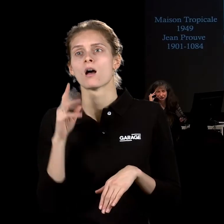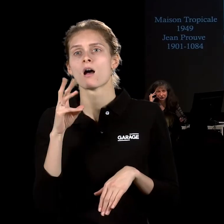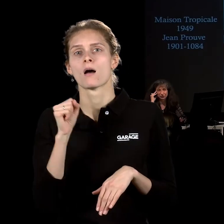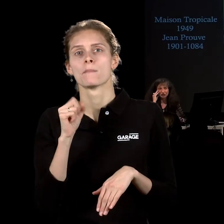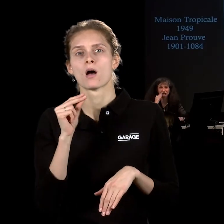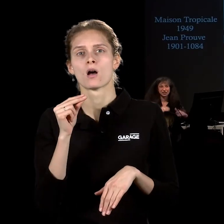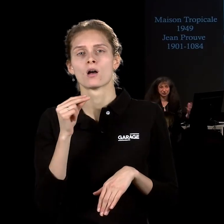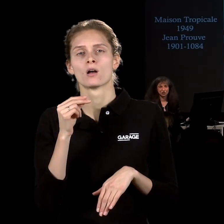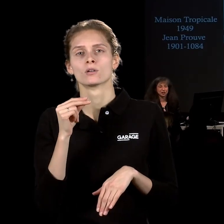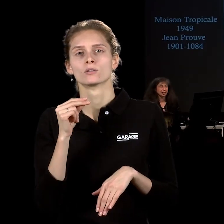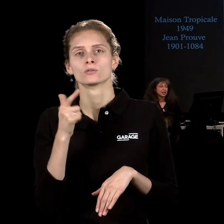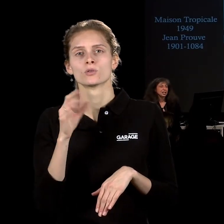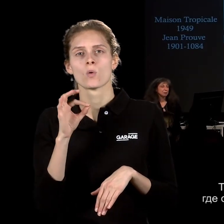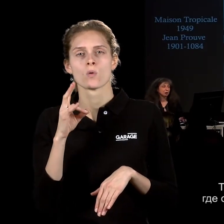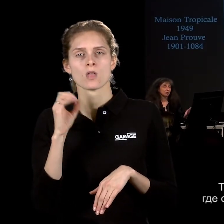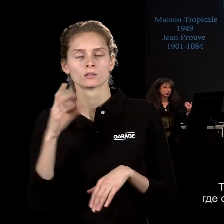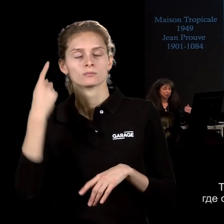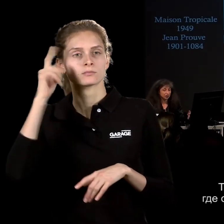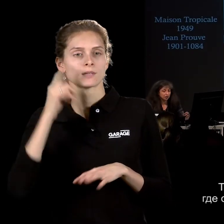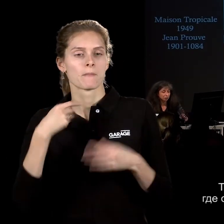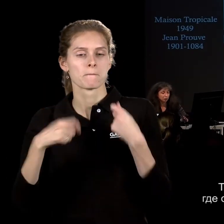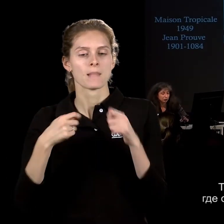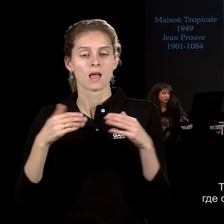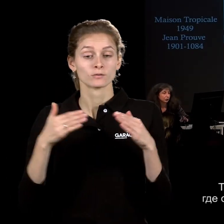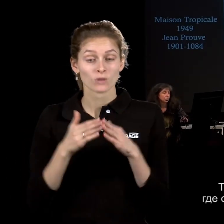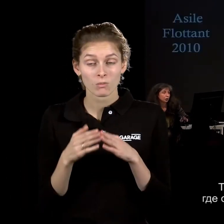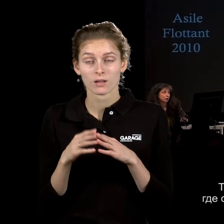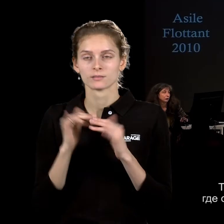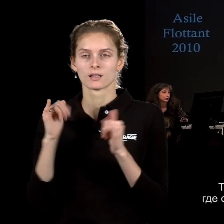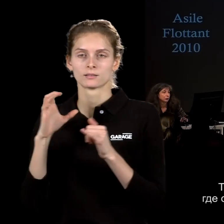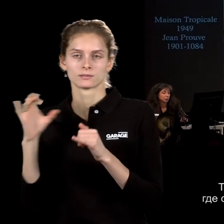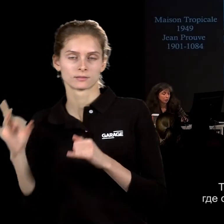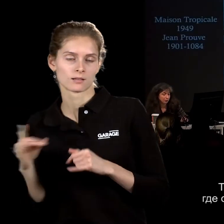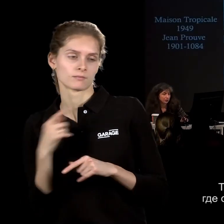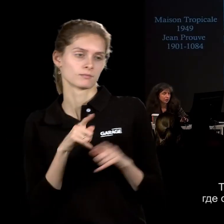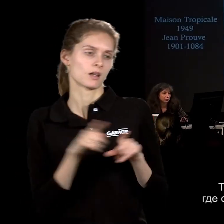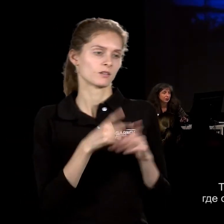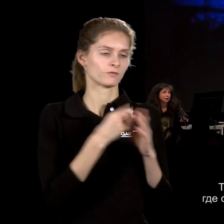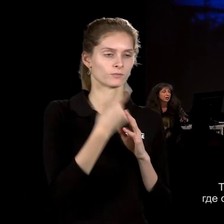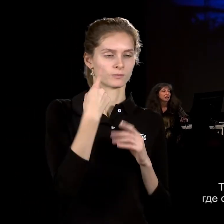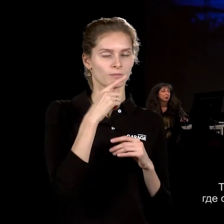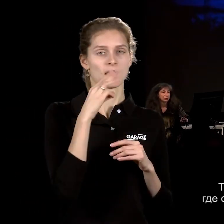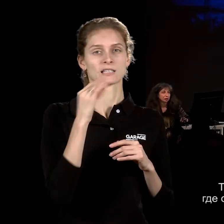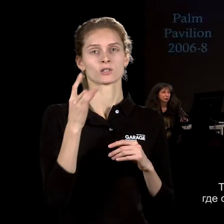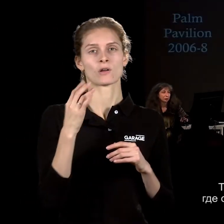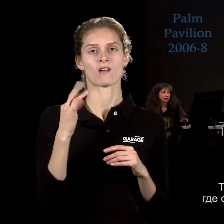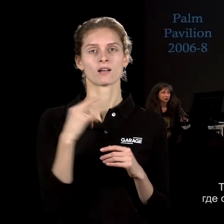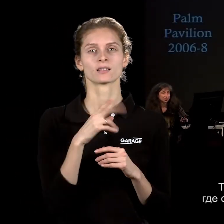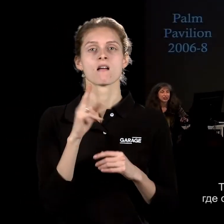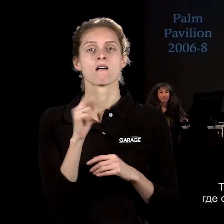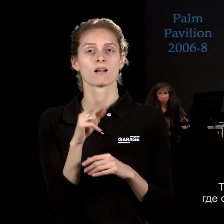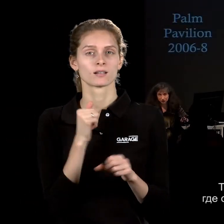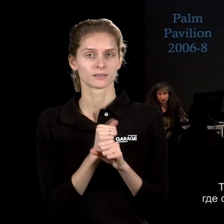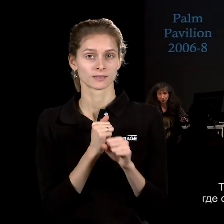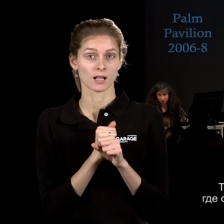Союза. Это вообще вот некого идеального жилья. Причём, как работала эта история в Тераване, он этот дом